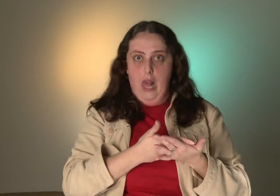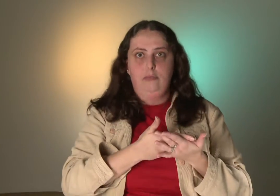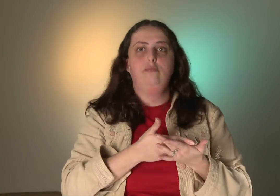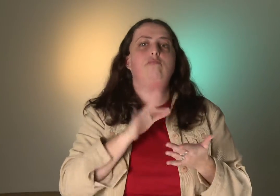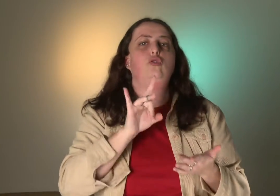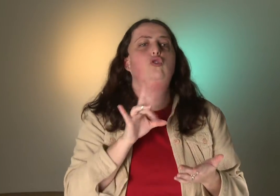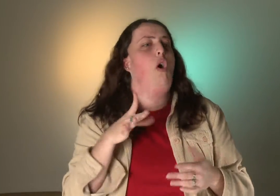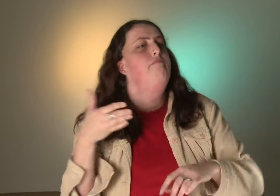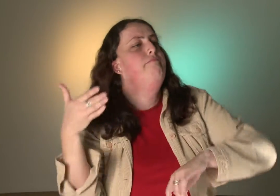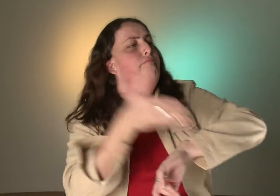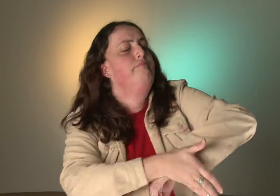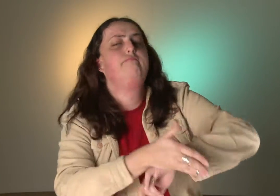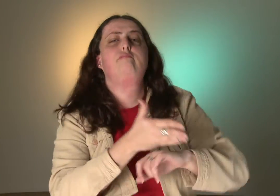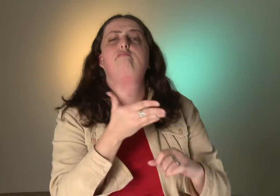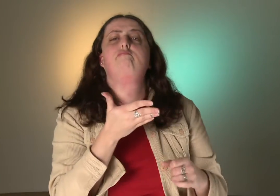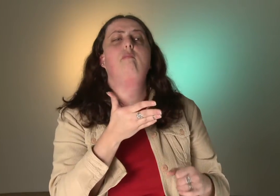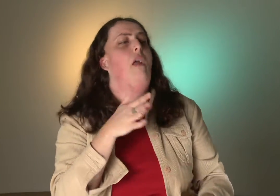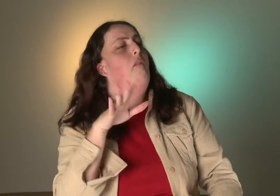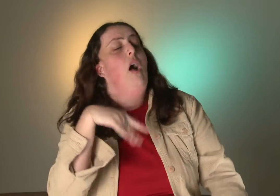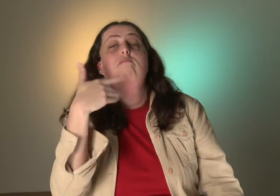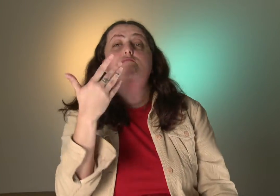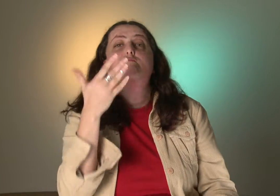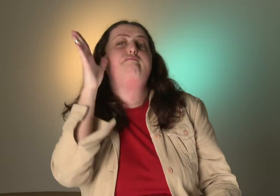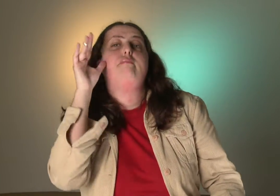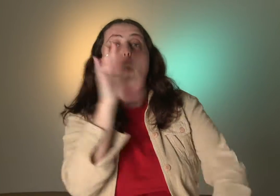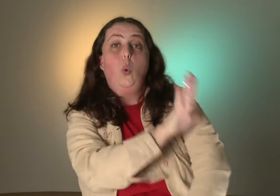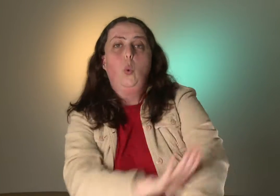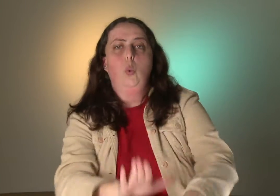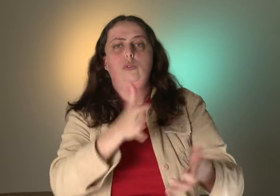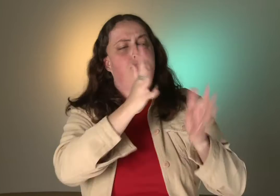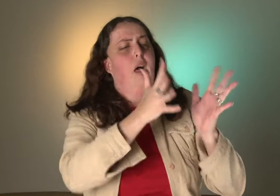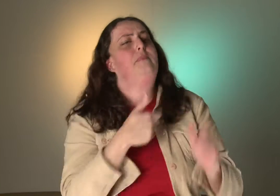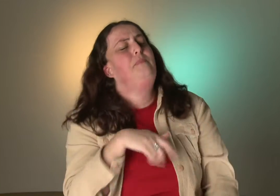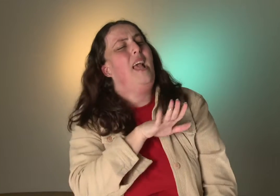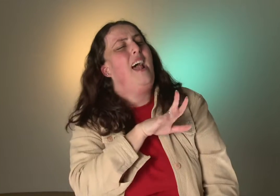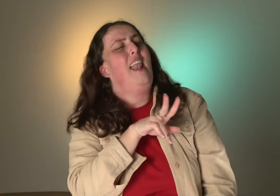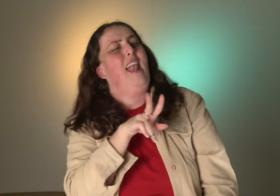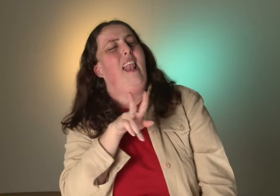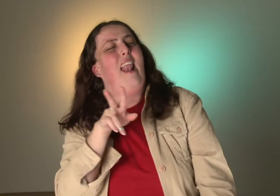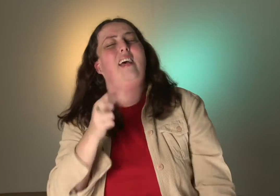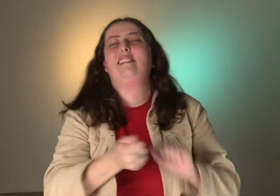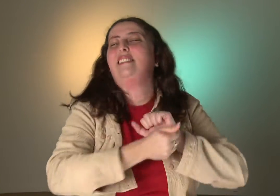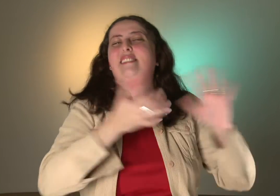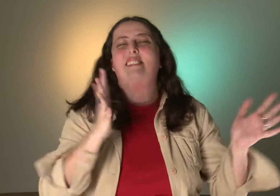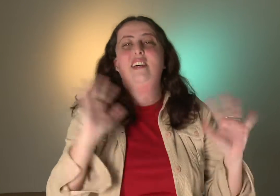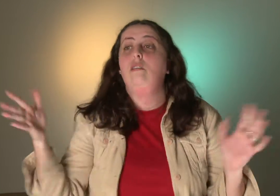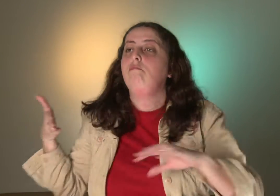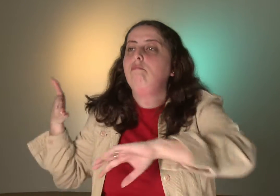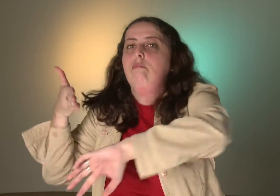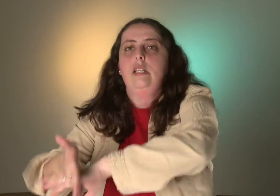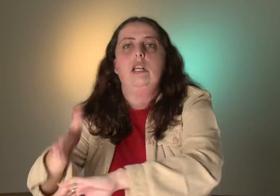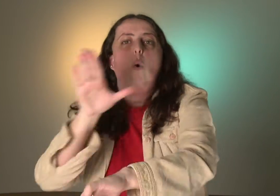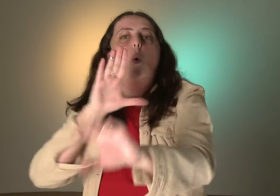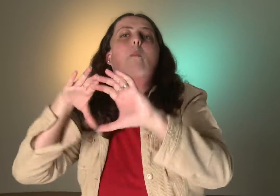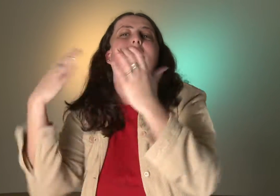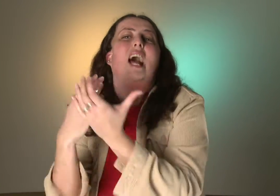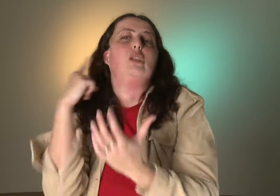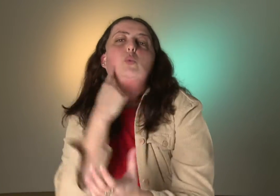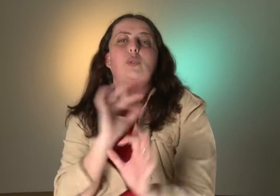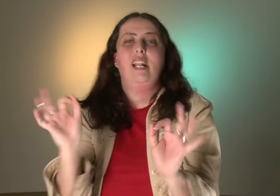exemplo, o intérprete, ele precisa fazer o curso de língua de sinais, com certeza, ser fluente. Mas se ele não participa da comunidade